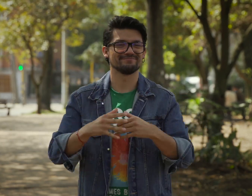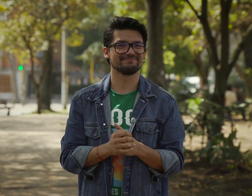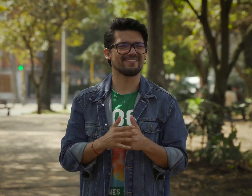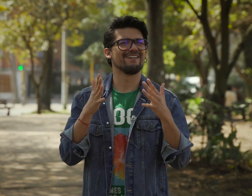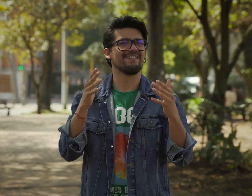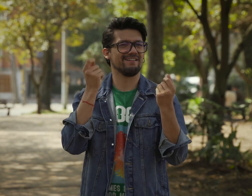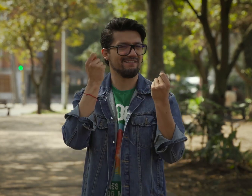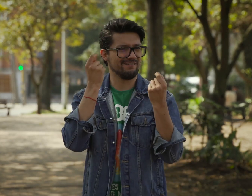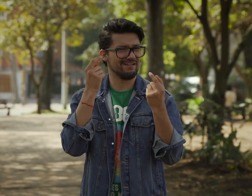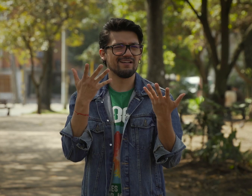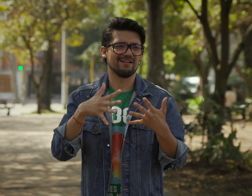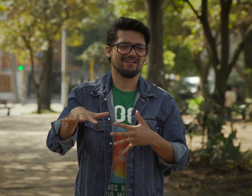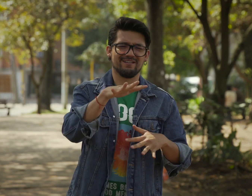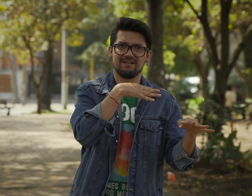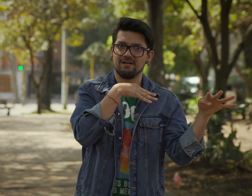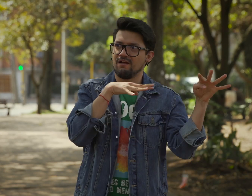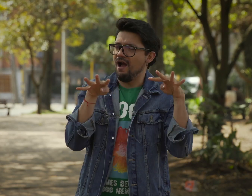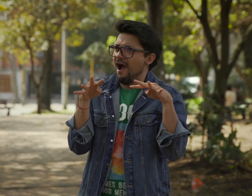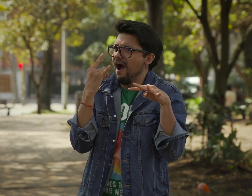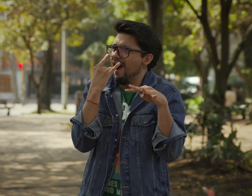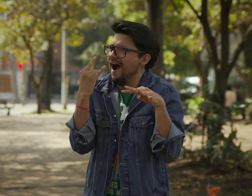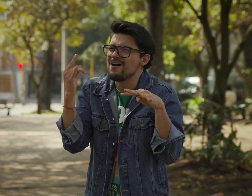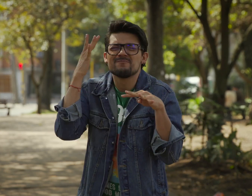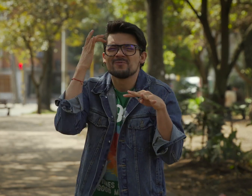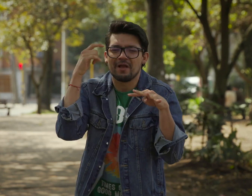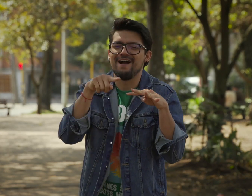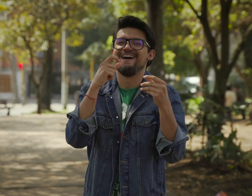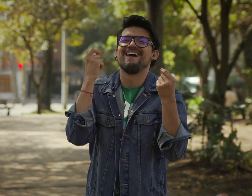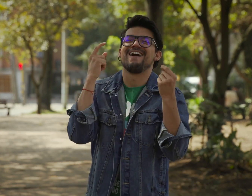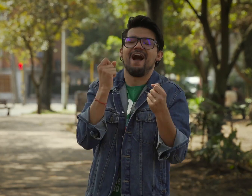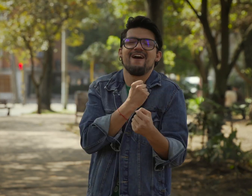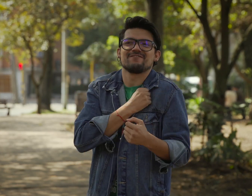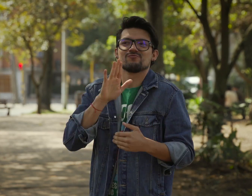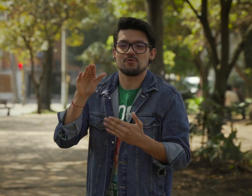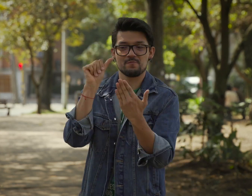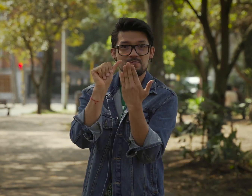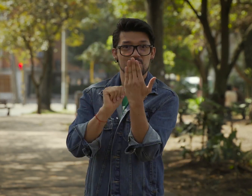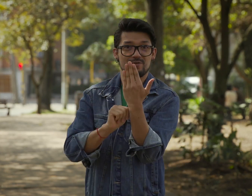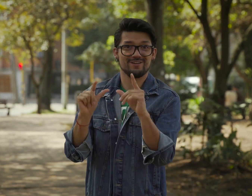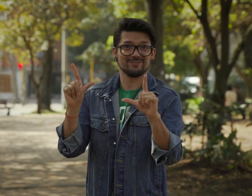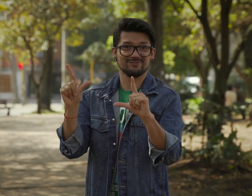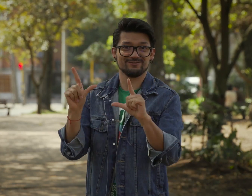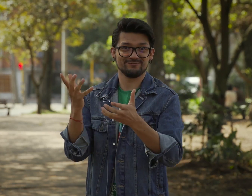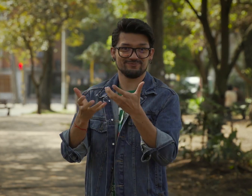estrenó Canal 13 para entender mejor por qué nos gusta tanto estos programas.